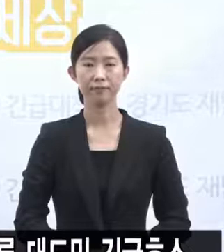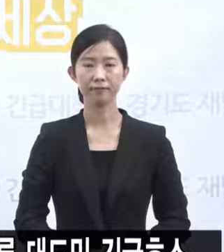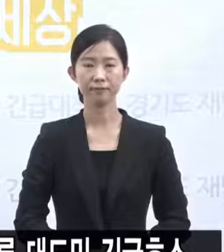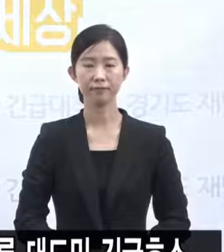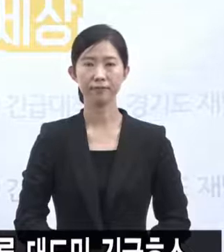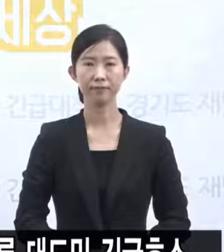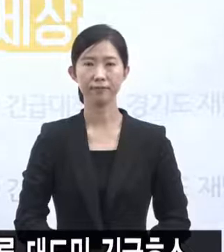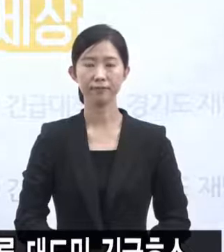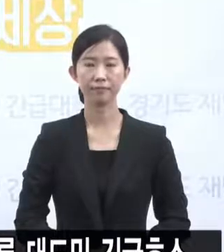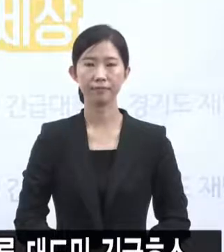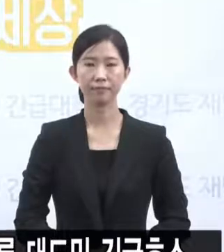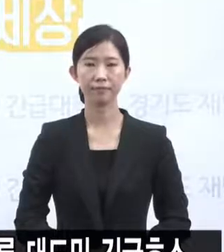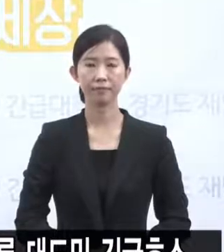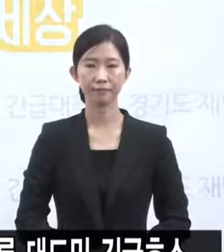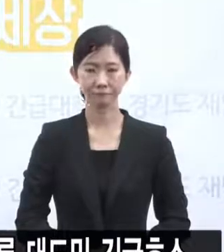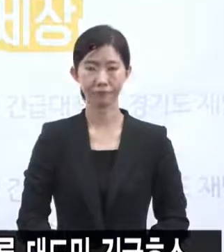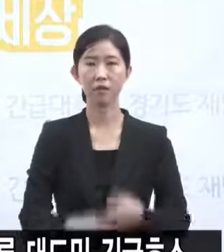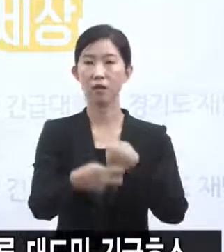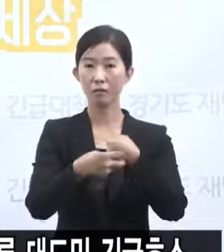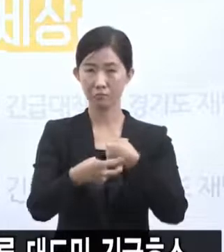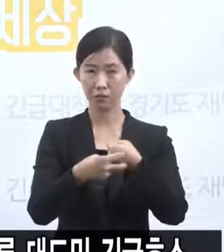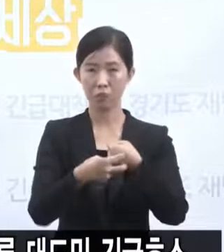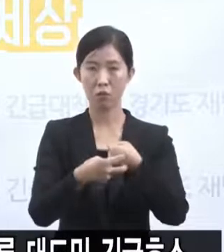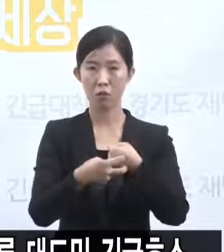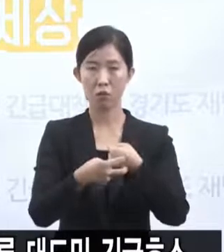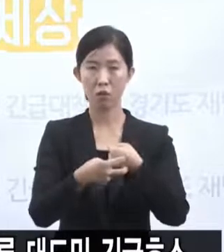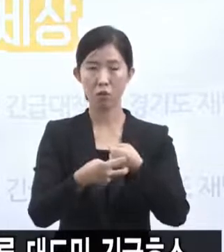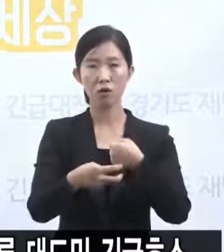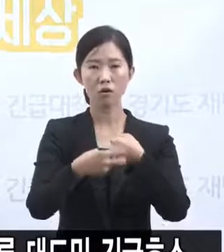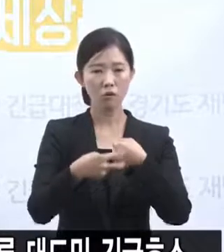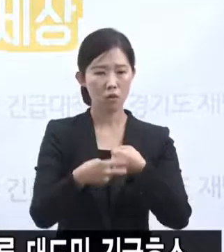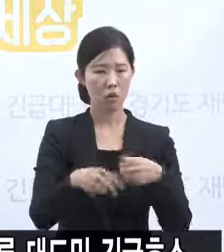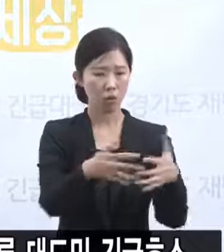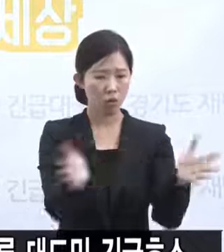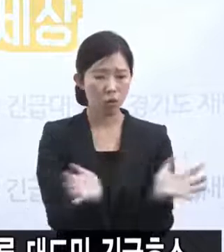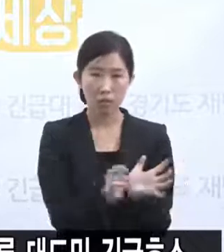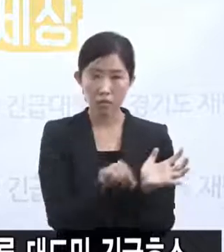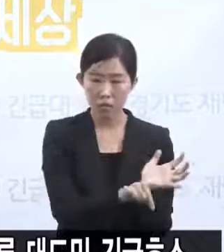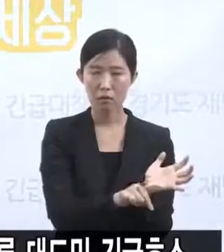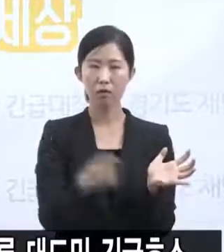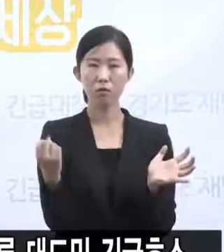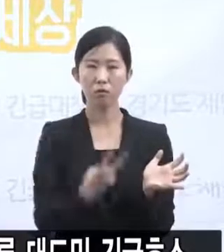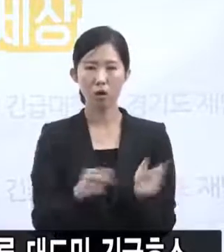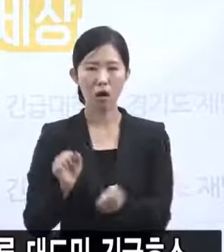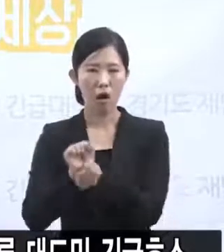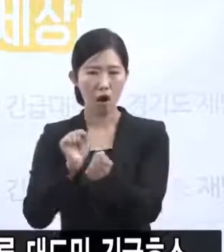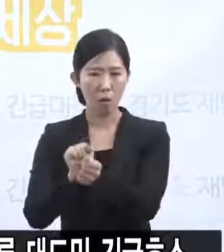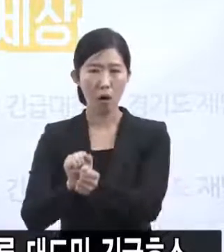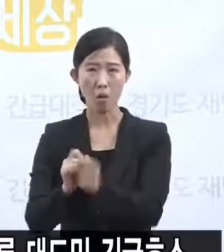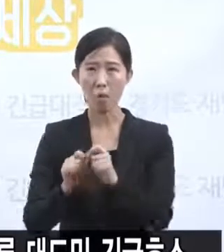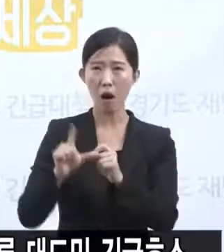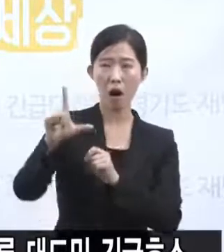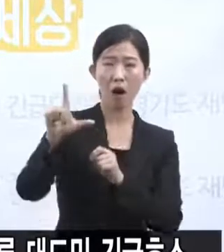다음으로 의료 역량이 감염 총량을 감당하지 못하는 최악의 응급 상황을 대비해야